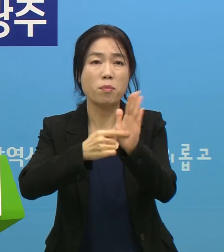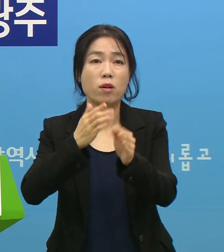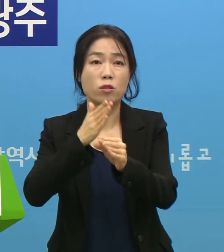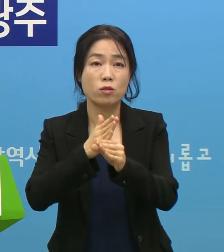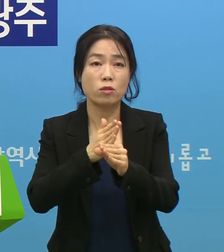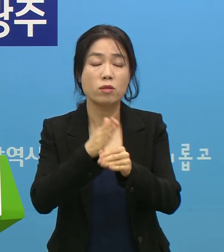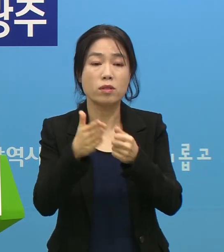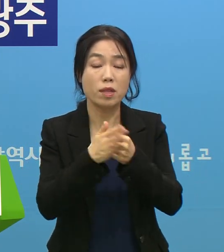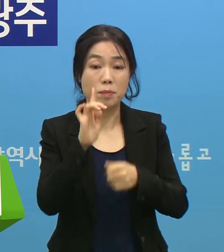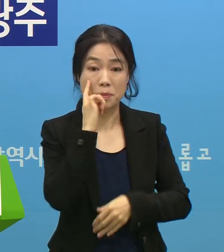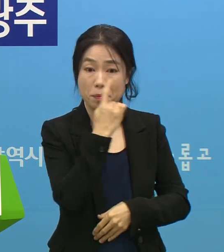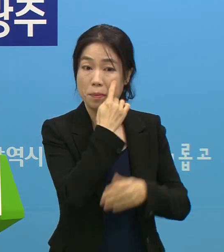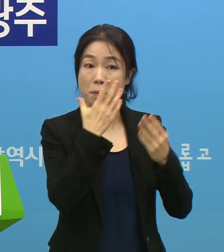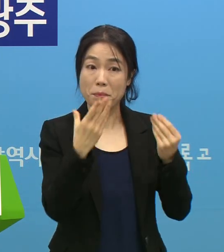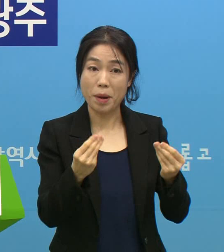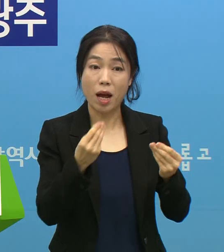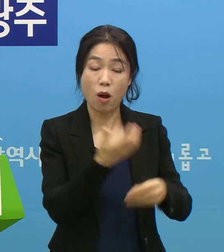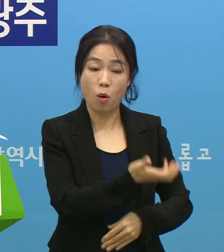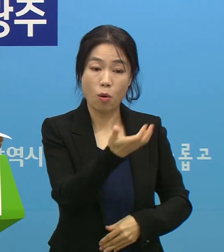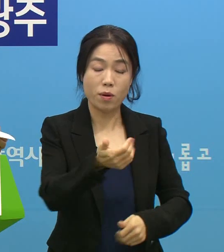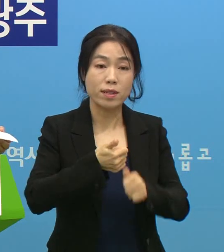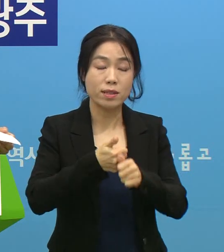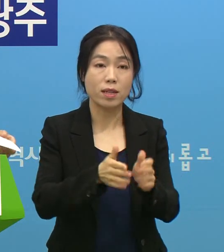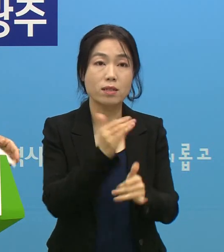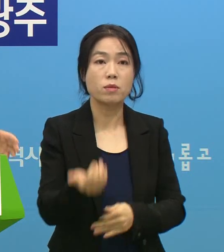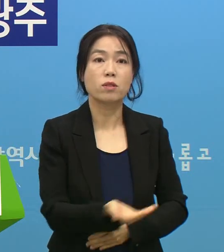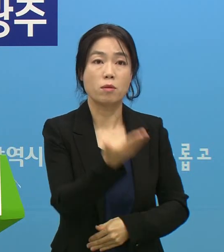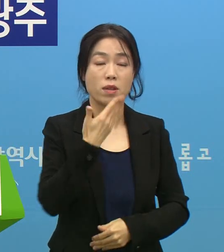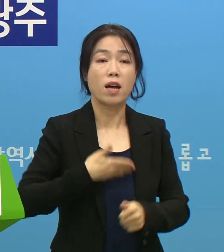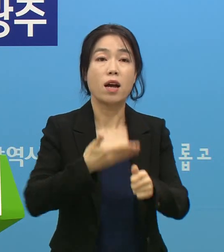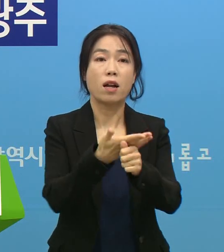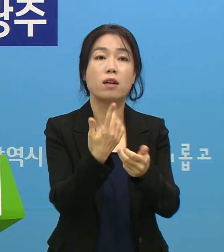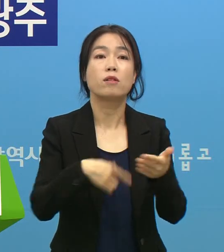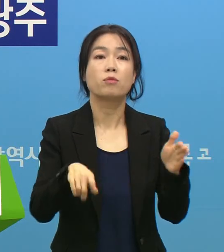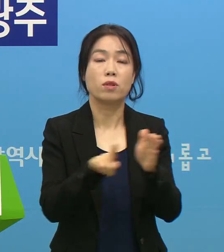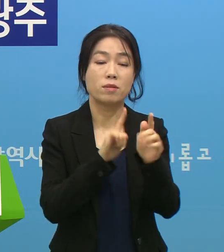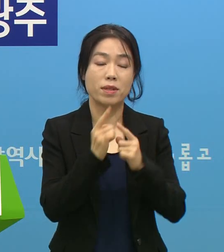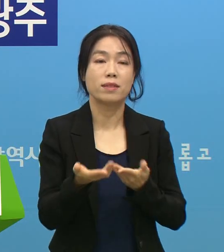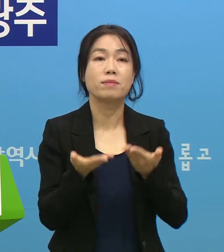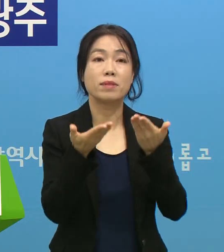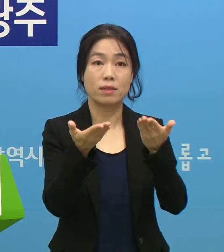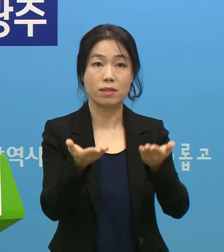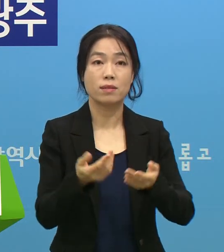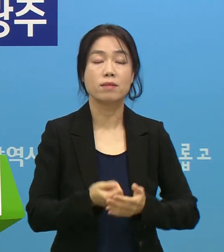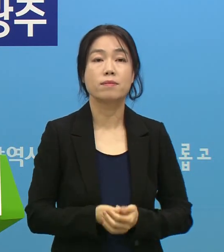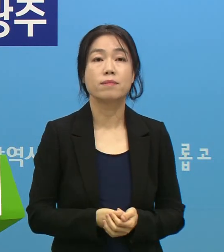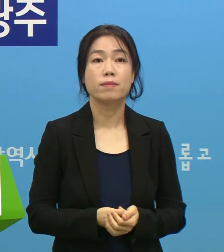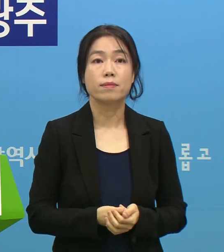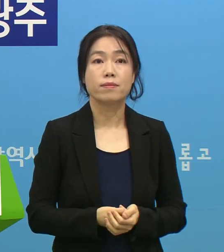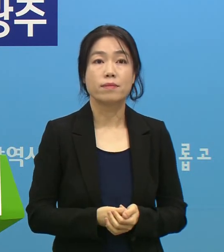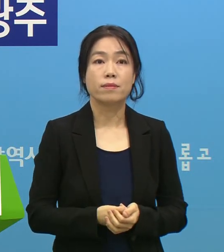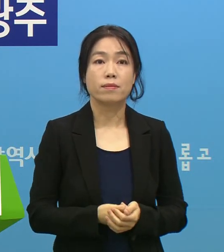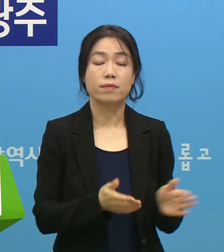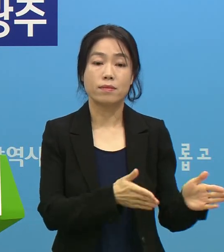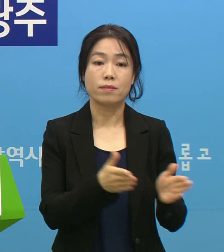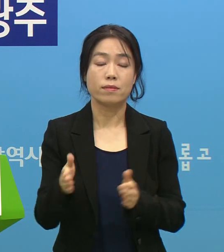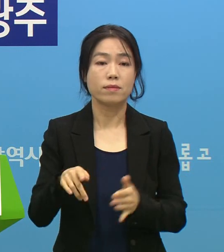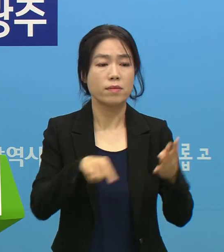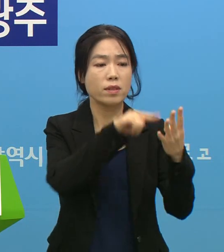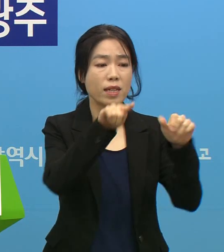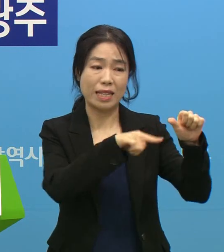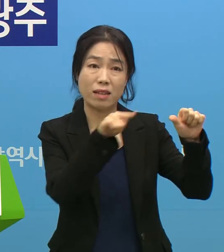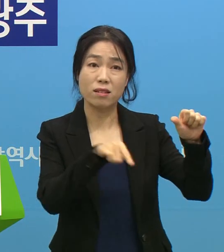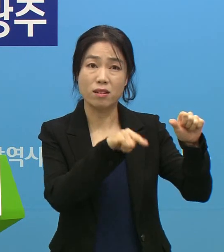확인이 된 동선에 따라서 우리 시민들이 알 수 있도록 말씀드리도록 하겠습니다. 그다음에 이들